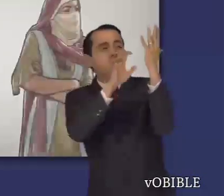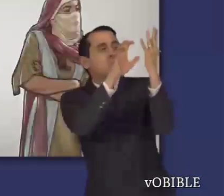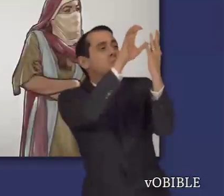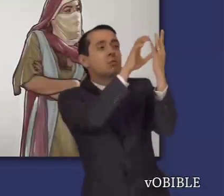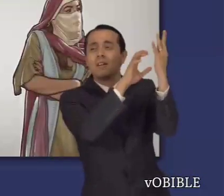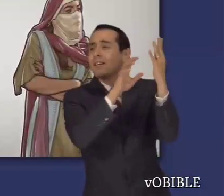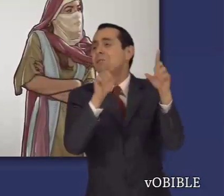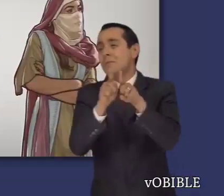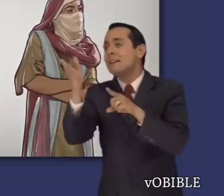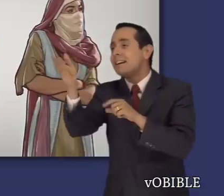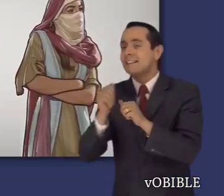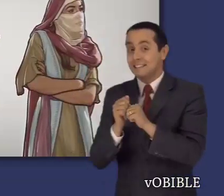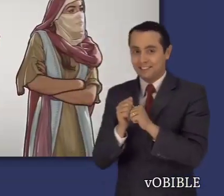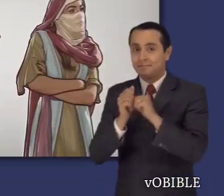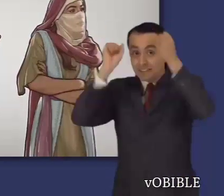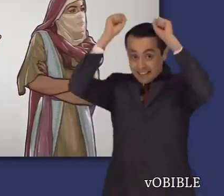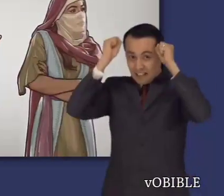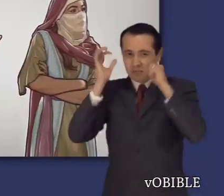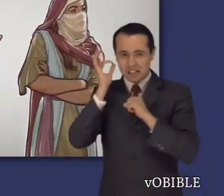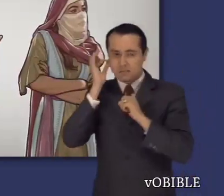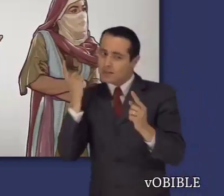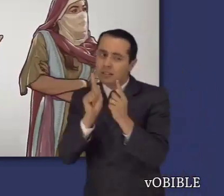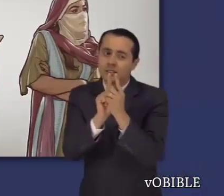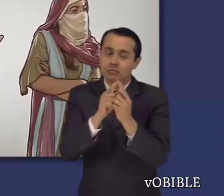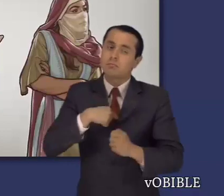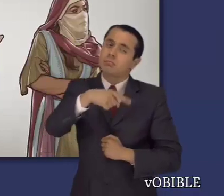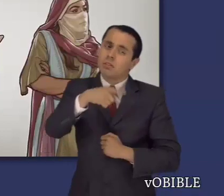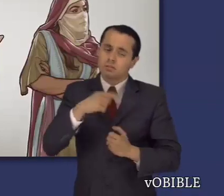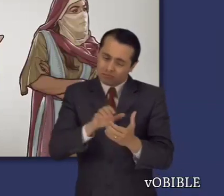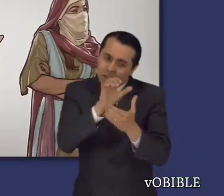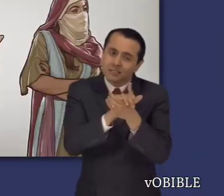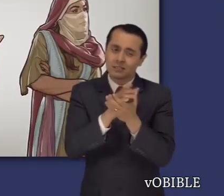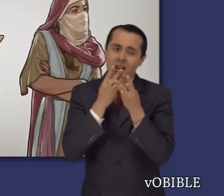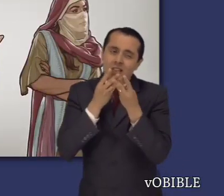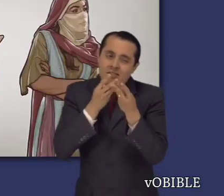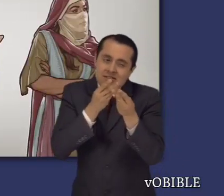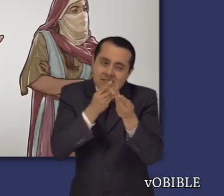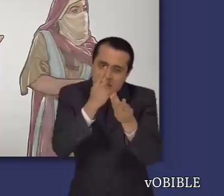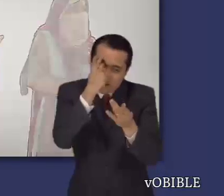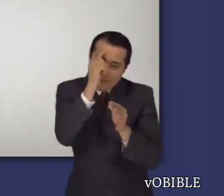Salomón vuelve a intentar conquistarla llenándola de cumplidos, pero ella no cede.